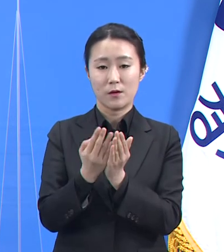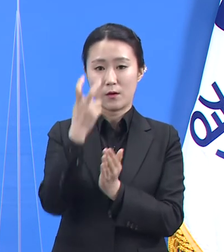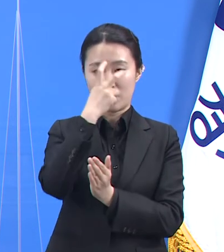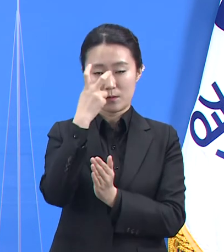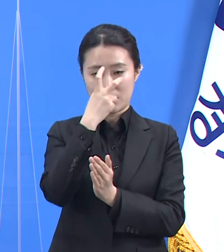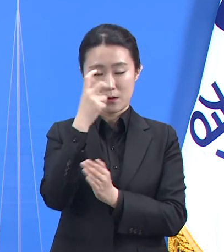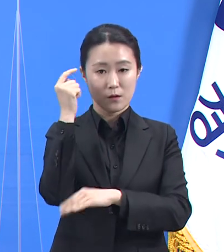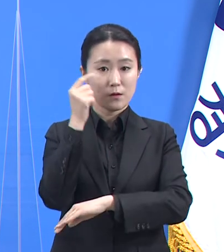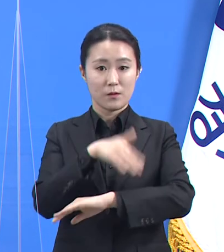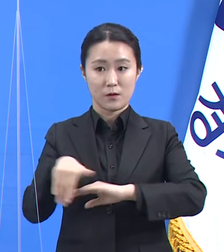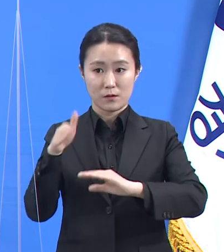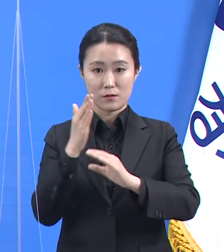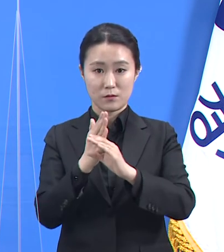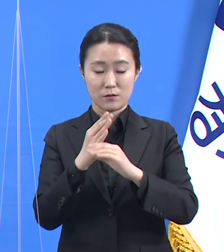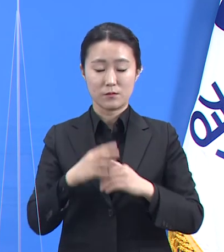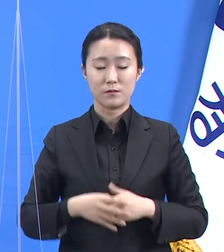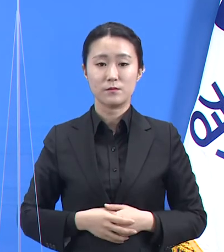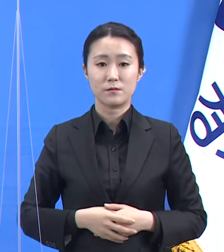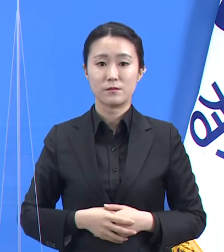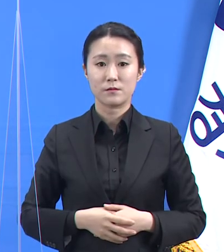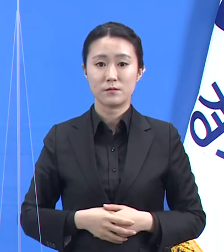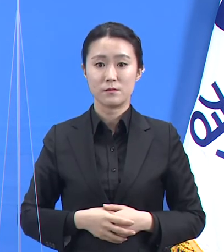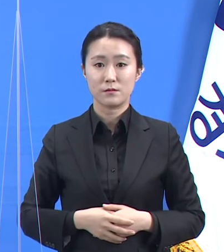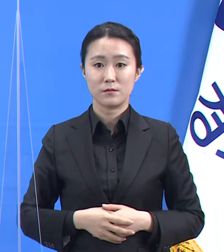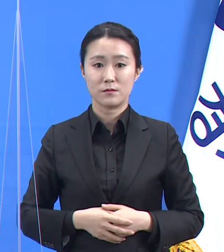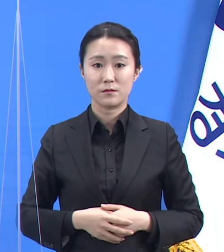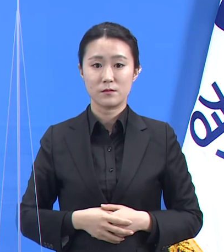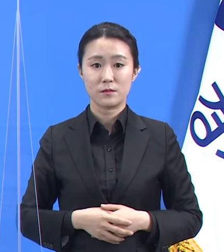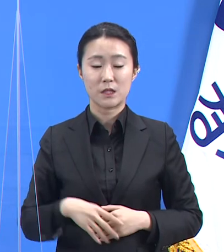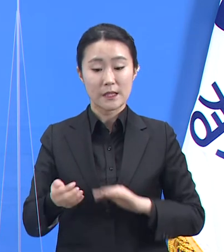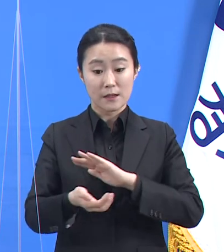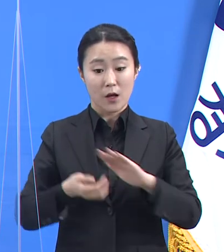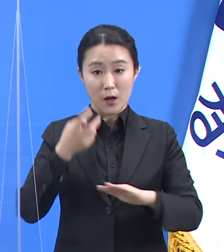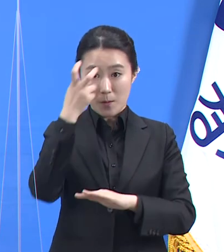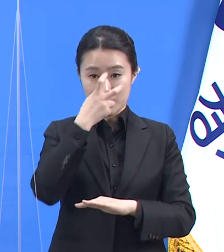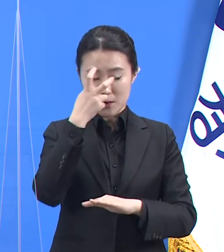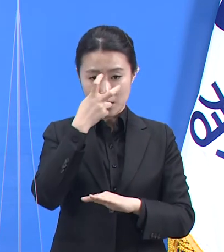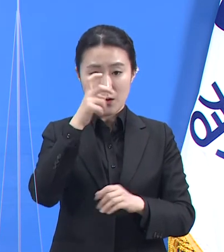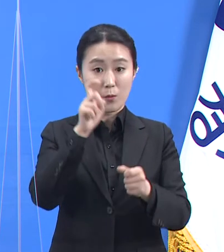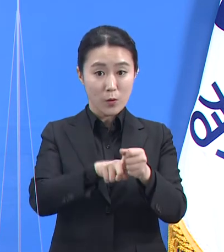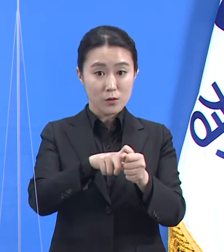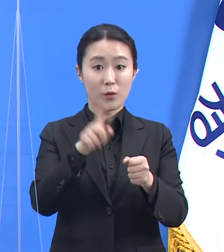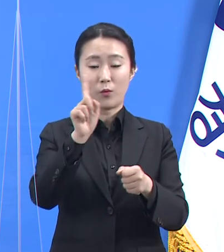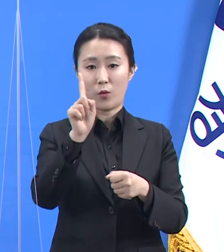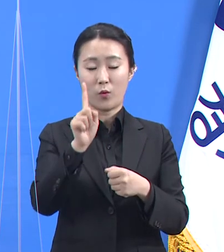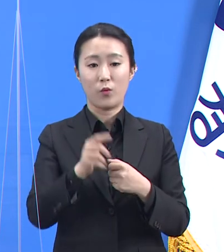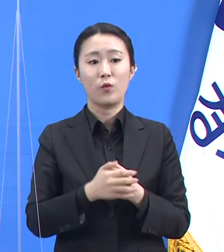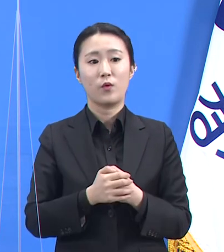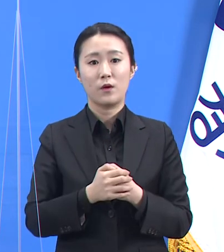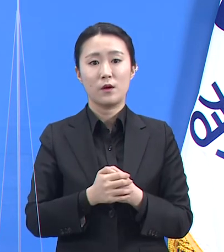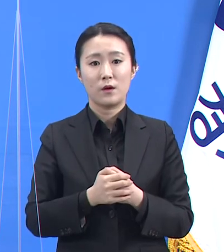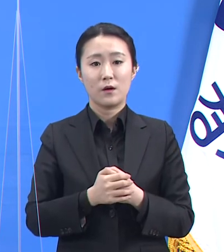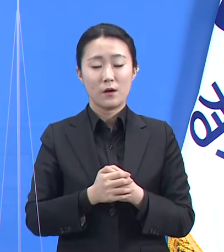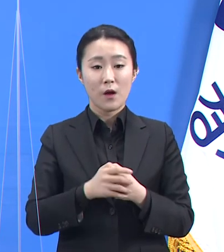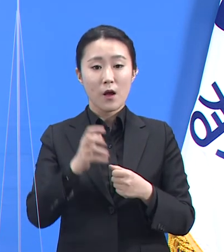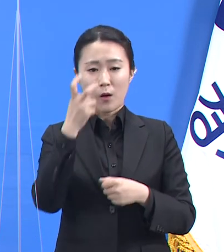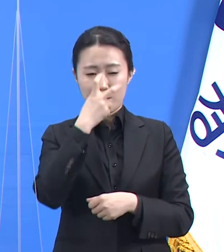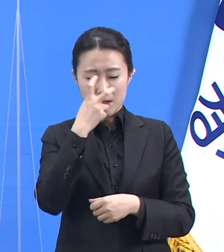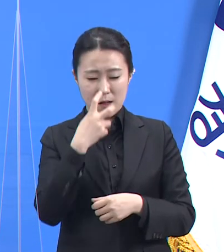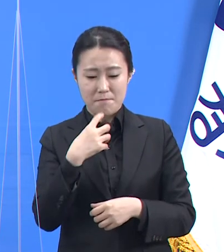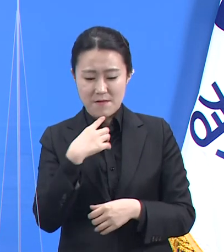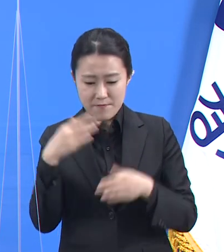반복하여 설명드리지만 선제검사 사업의 진정한 의미는 검사 행위 그 바깥에 있습니다.